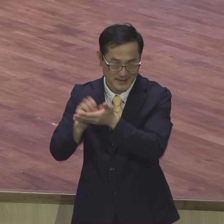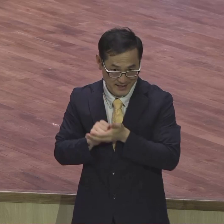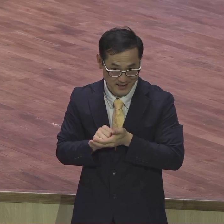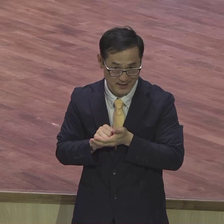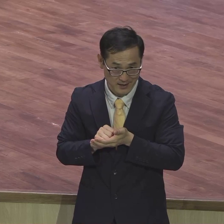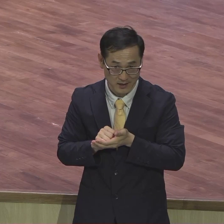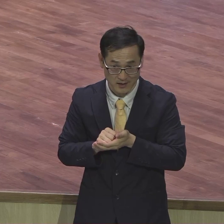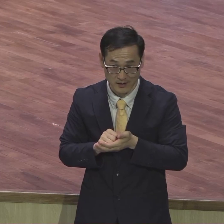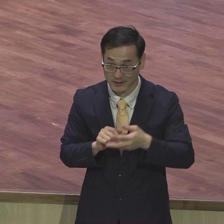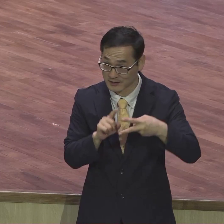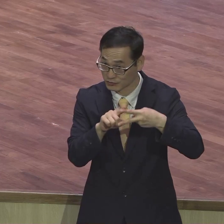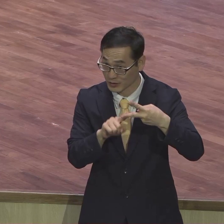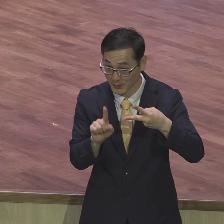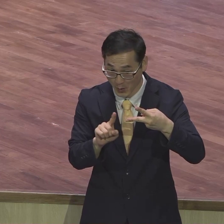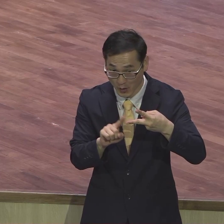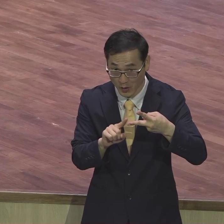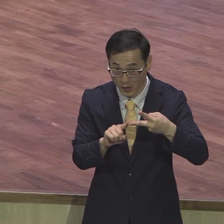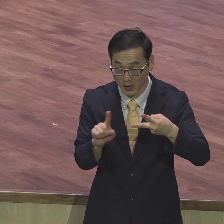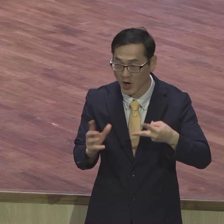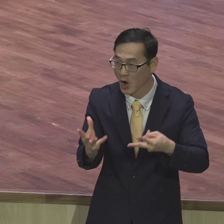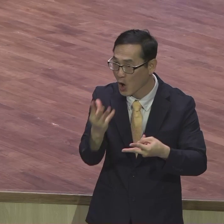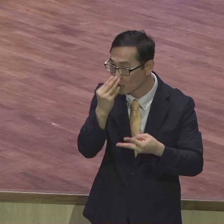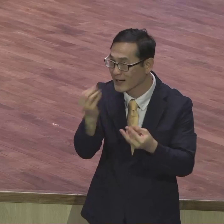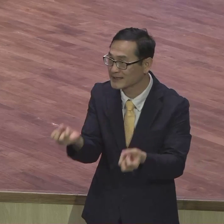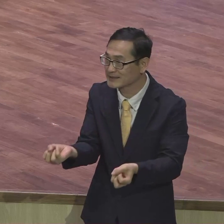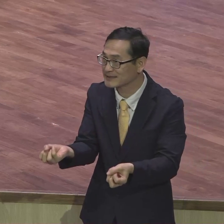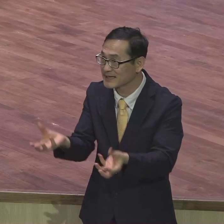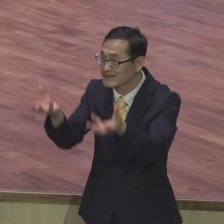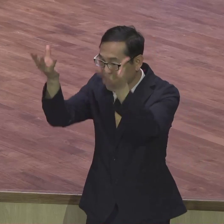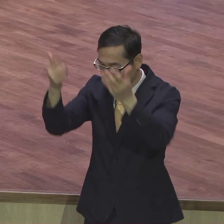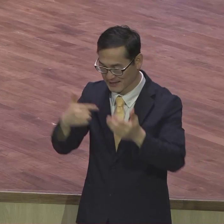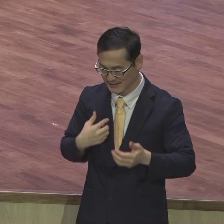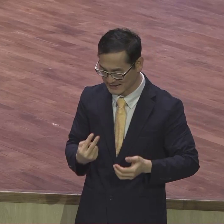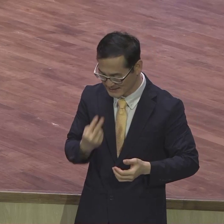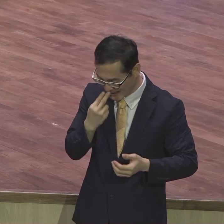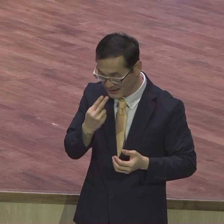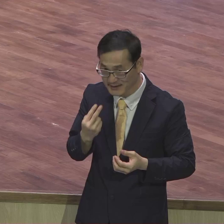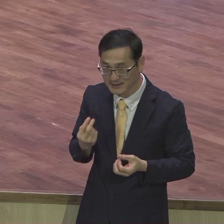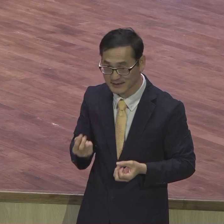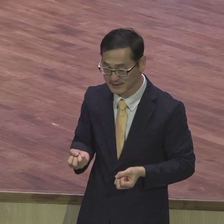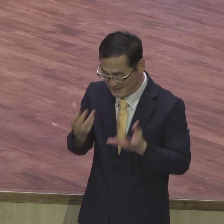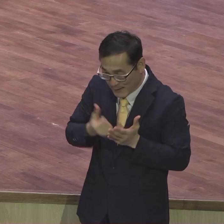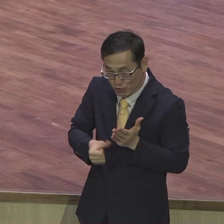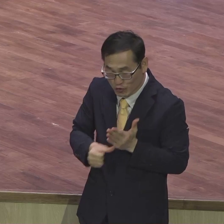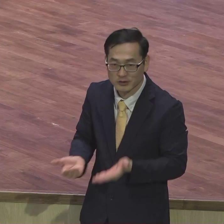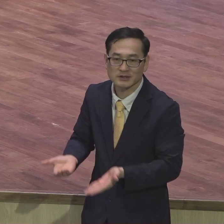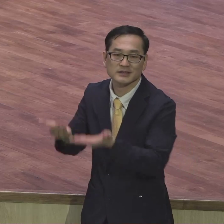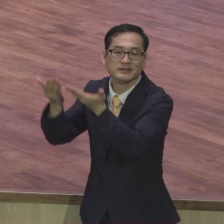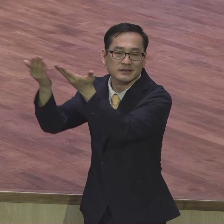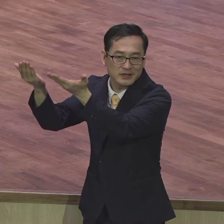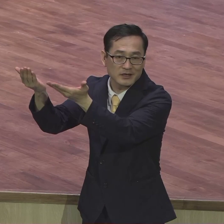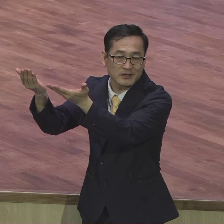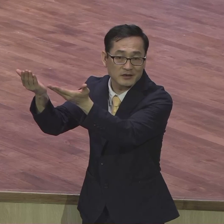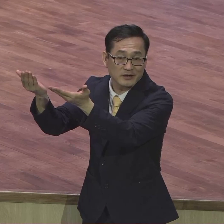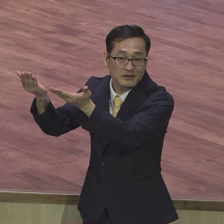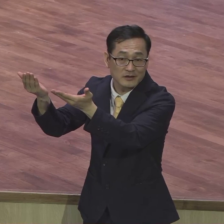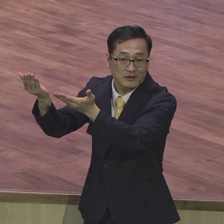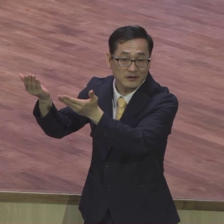거룩한 산 제물로 들여지는 삶을 강조했어요 늘 거룩한 산 제물로 들여지는 삶을